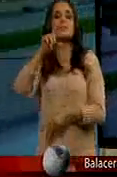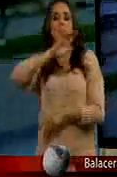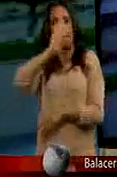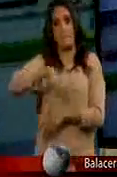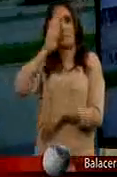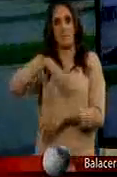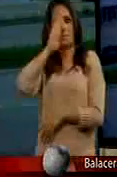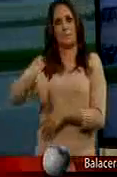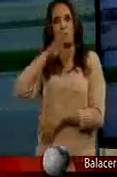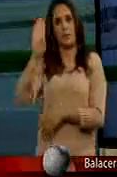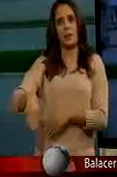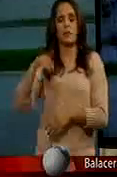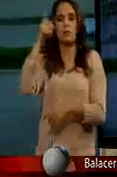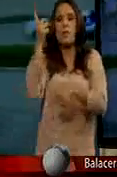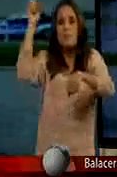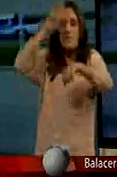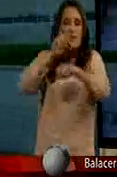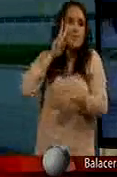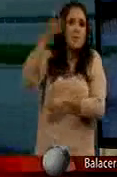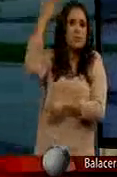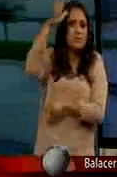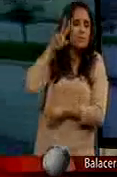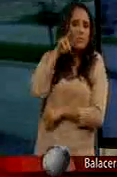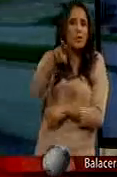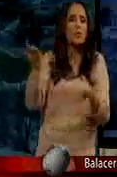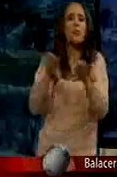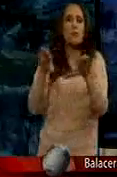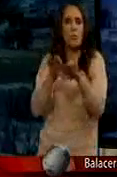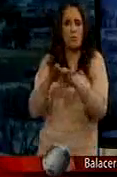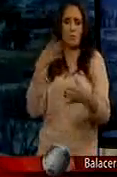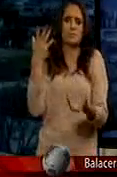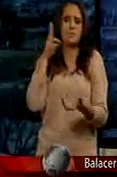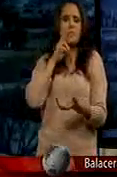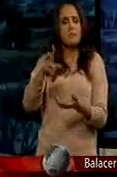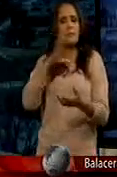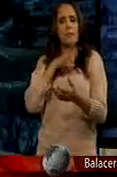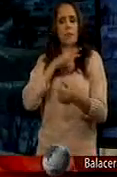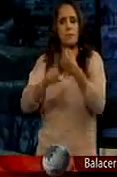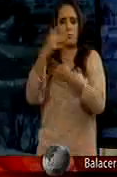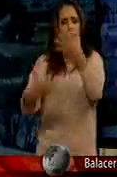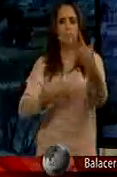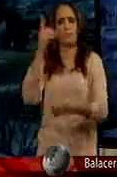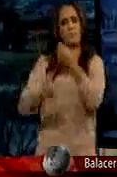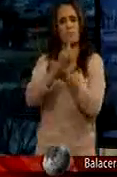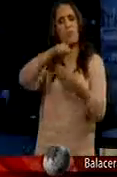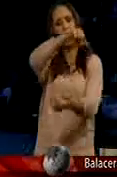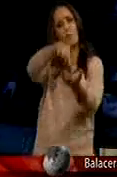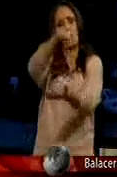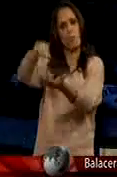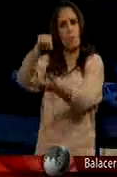A plena luz del día Las escenas Pues bueno Nos confirman Lo que sucede En algunas zonas En algunas partes De nuestro